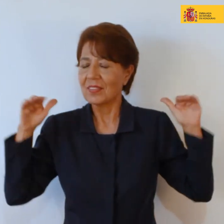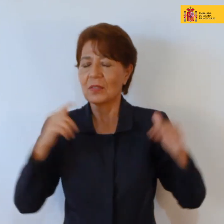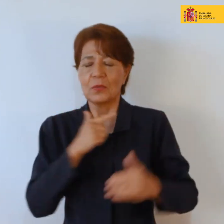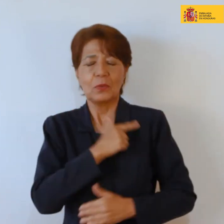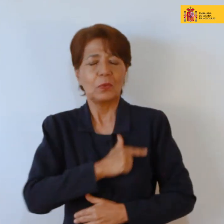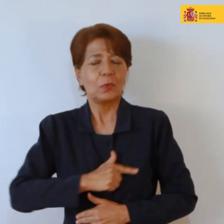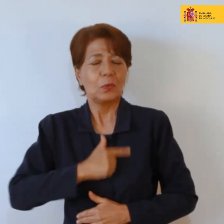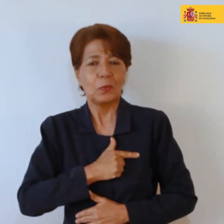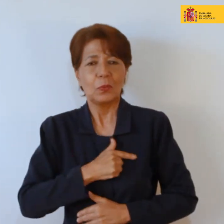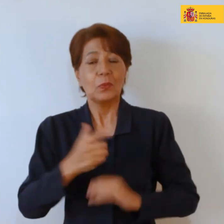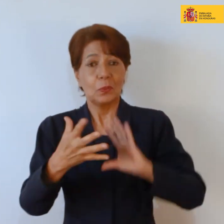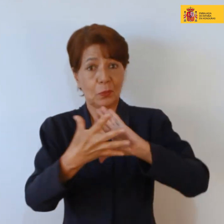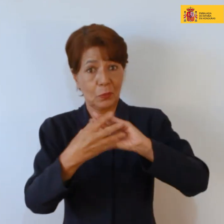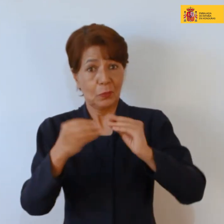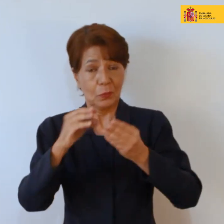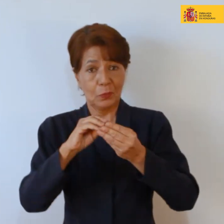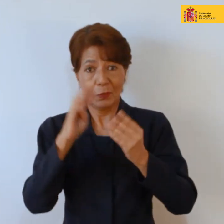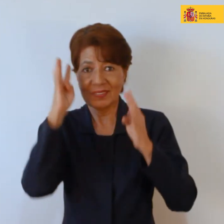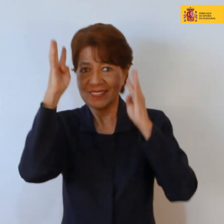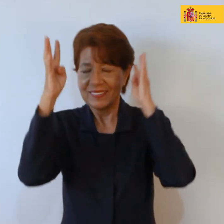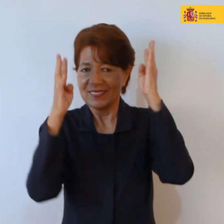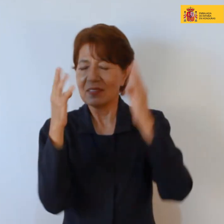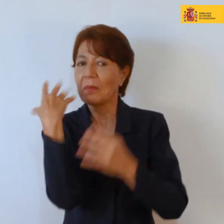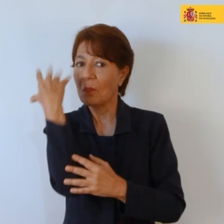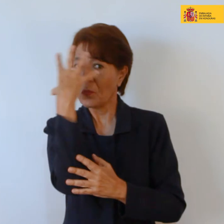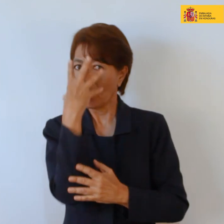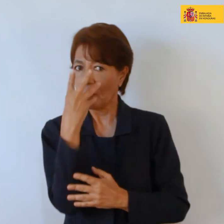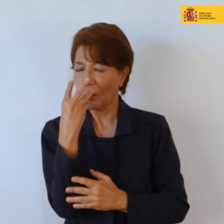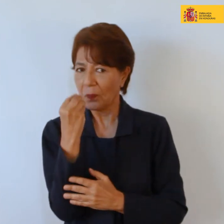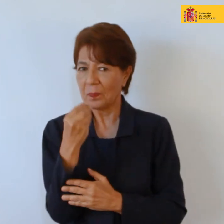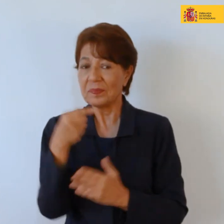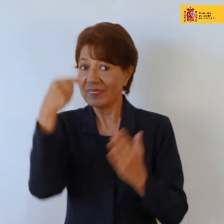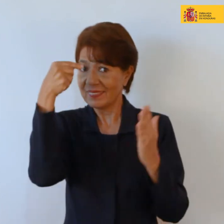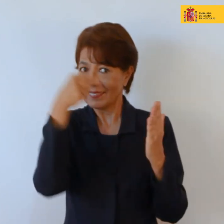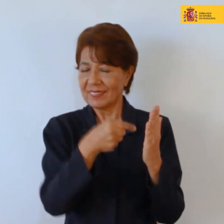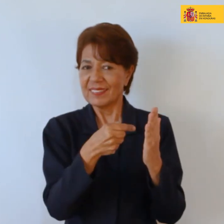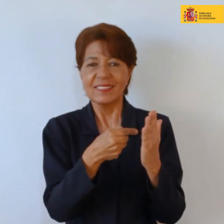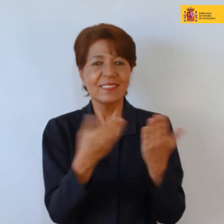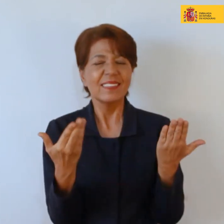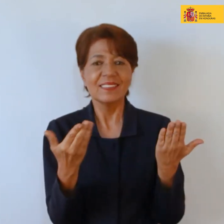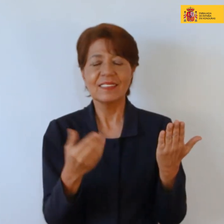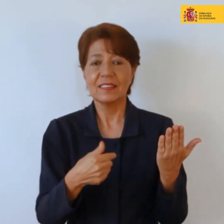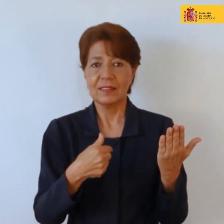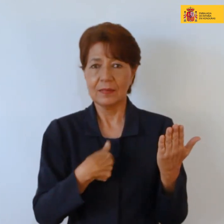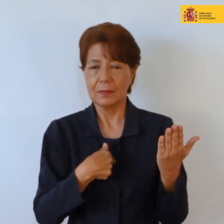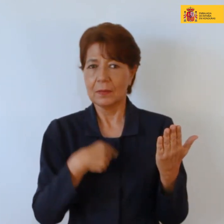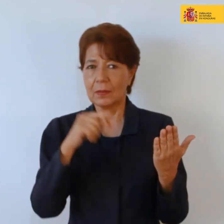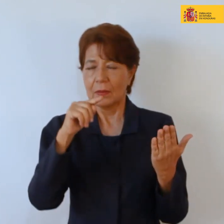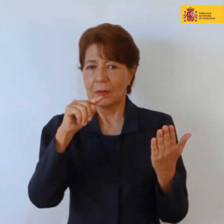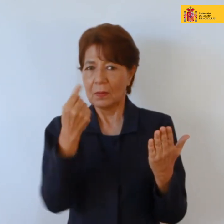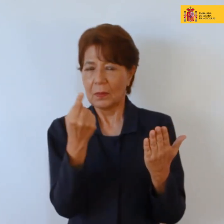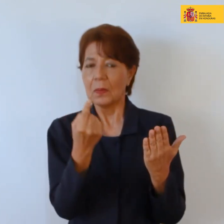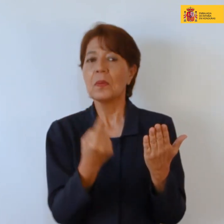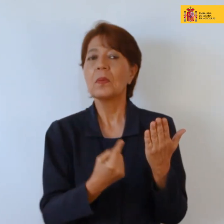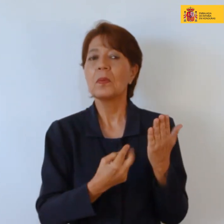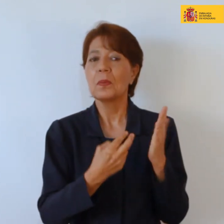leyenda muy, muy linda que esta leyenda, además, yo creo que una de las primeras referencias que se hizo